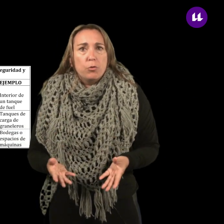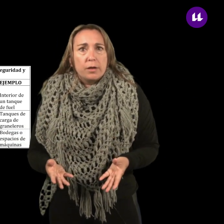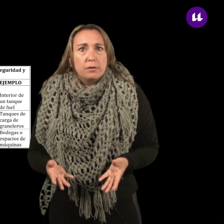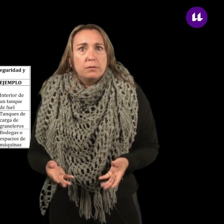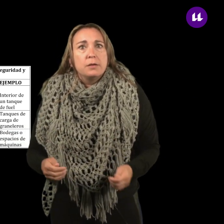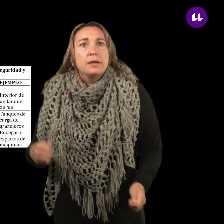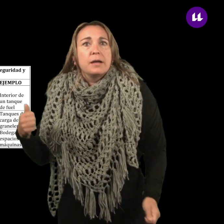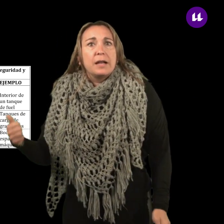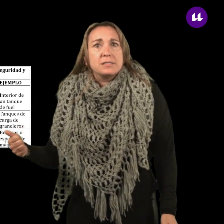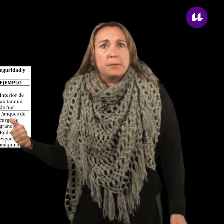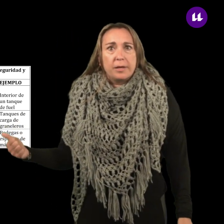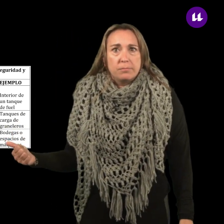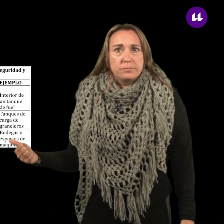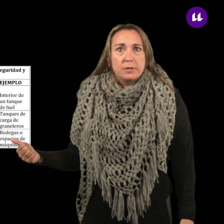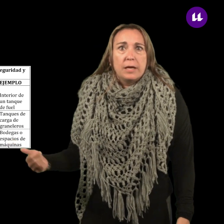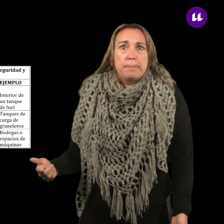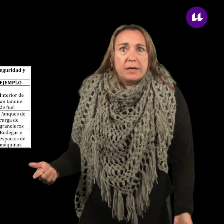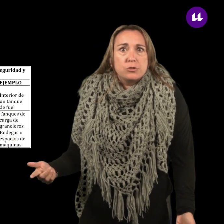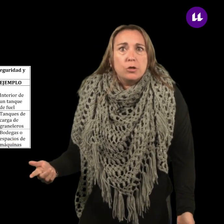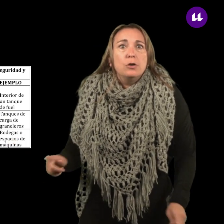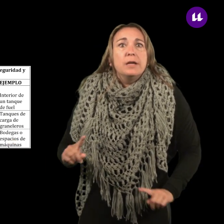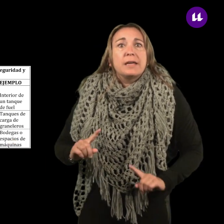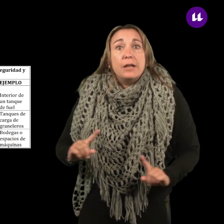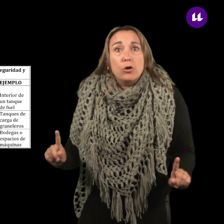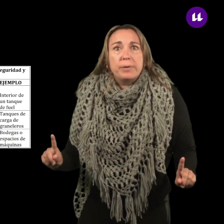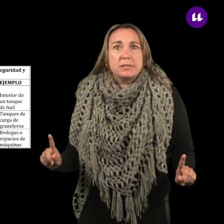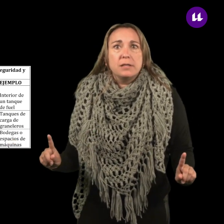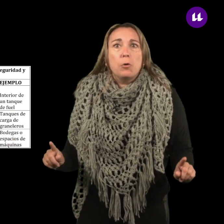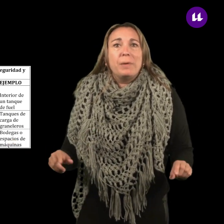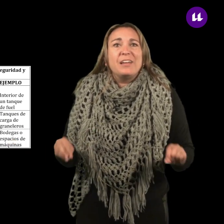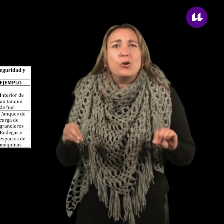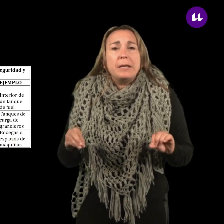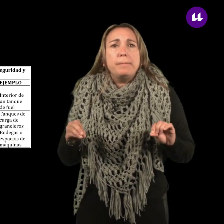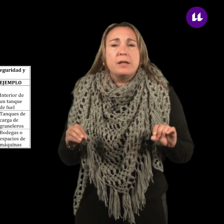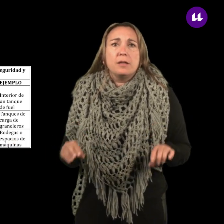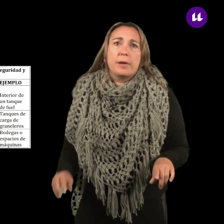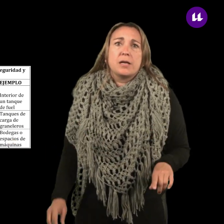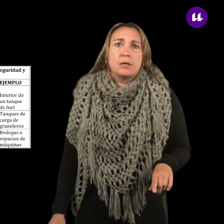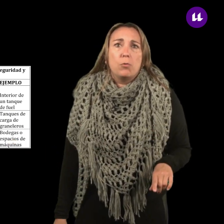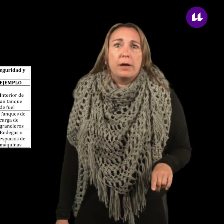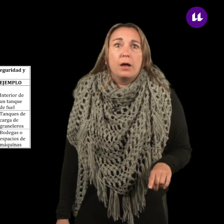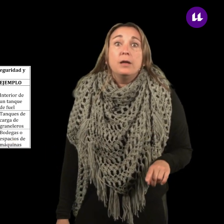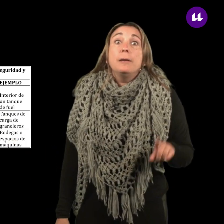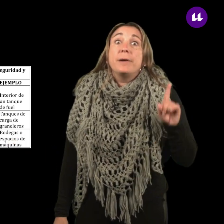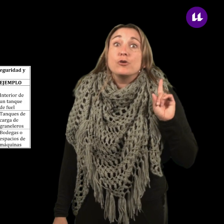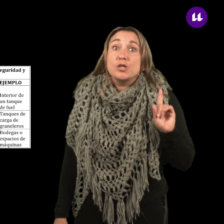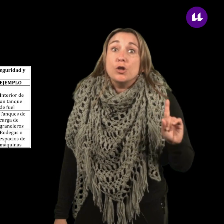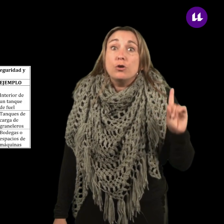buque. Clase B. Espacios que no presentan un peligro inminente para la salud humana, pero si no